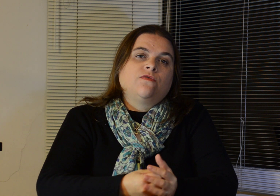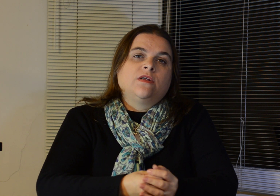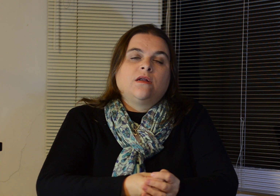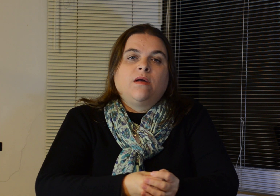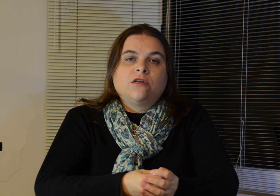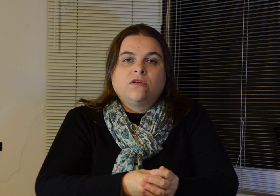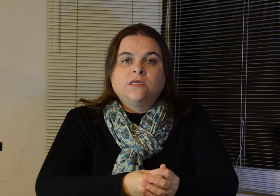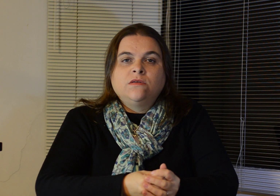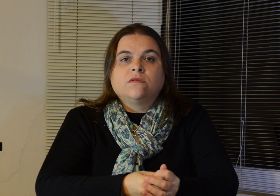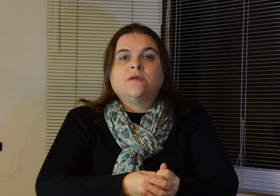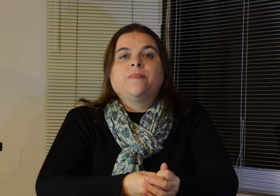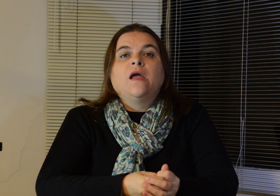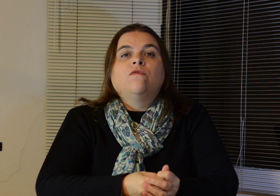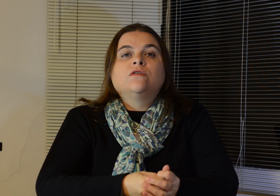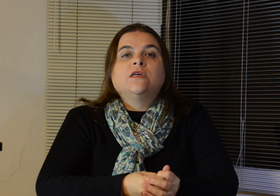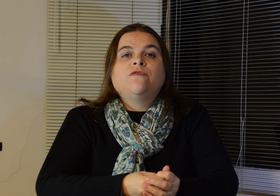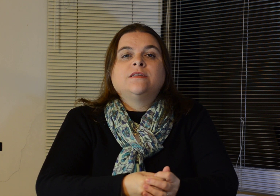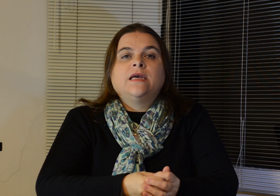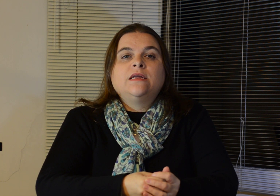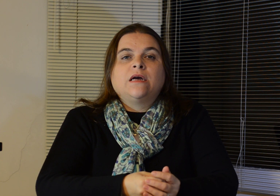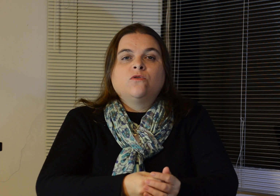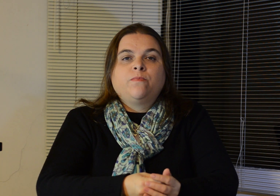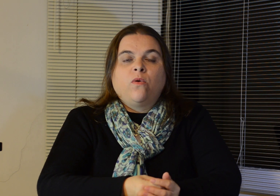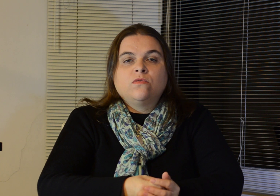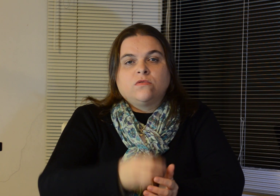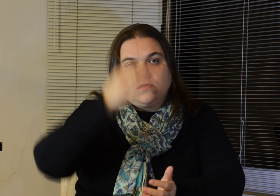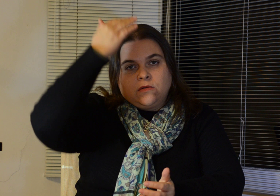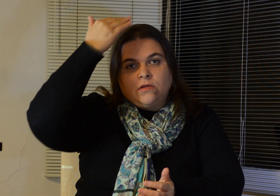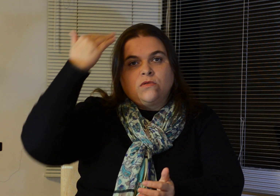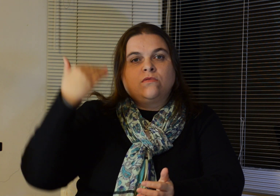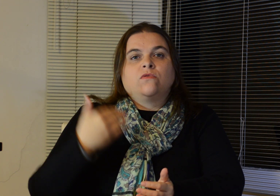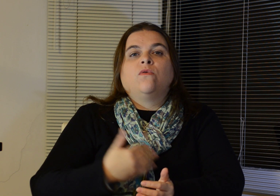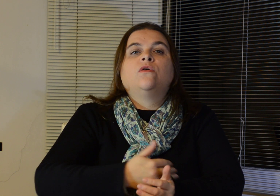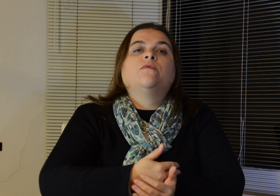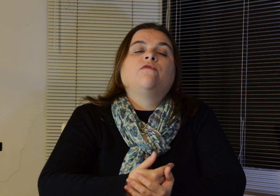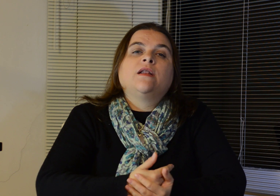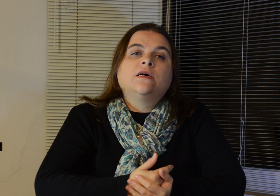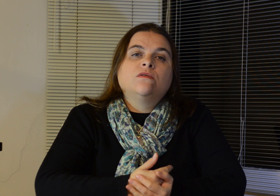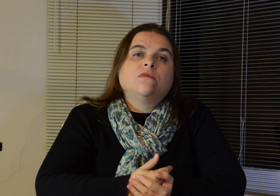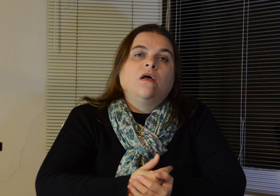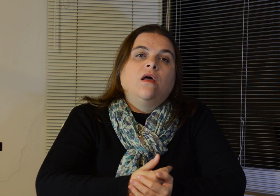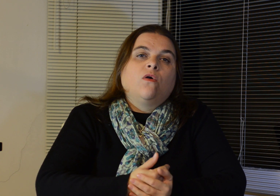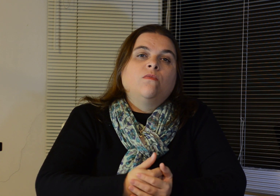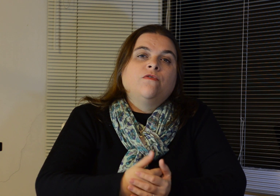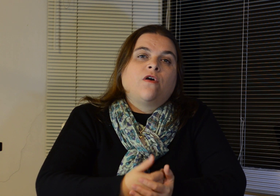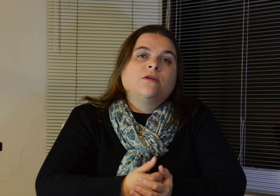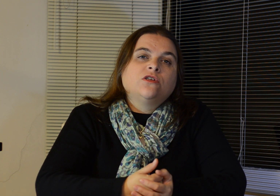forem trabalhar sozinhos, vocês fazerem os pontos do corpo, falando em forma de